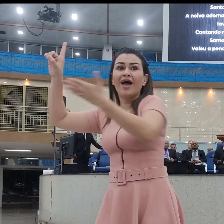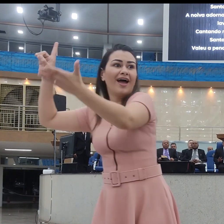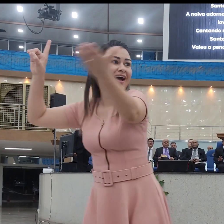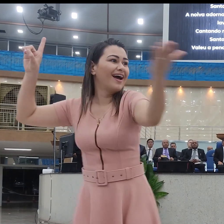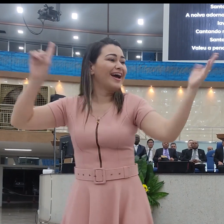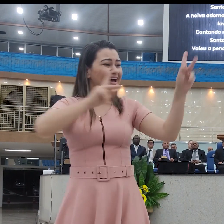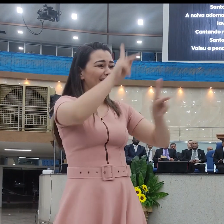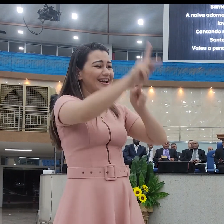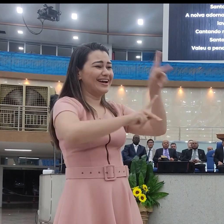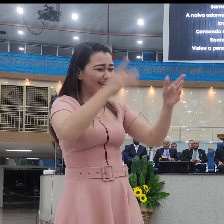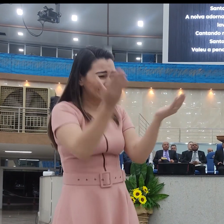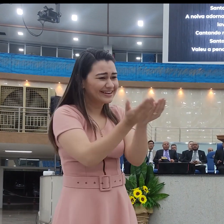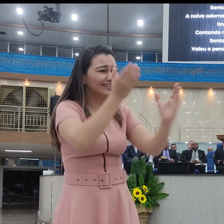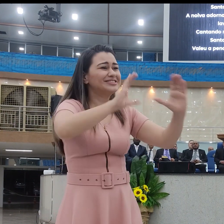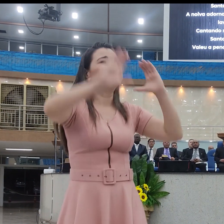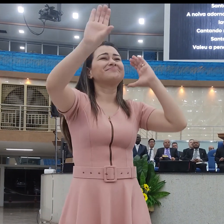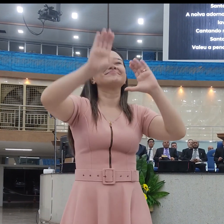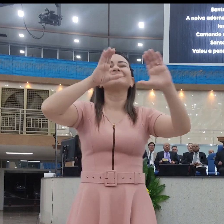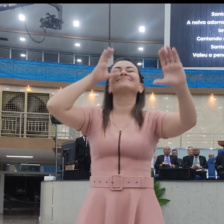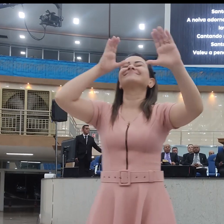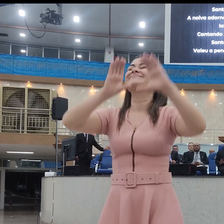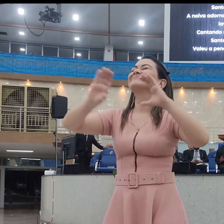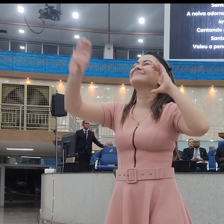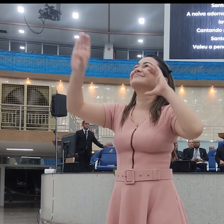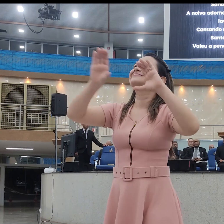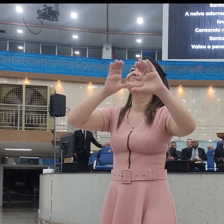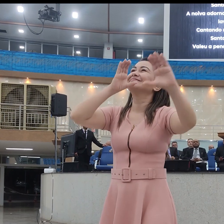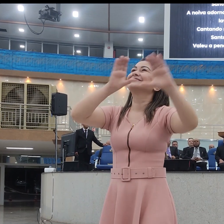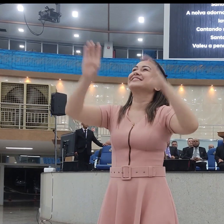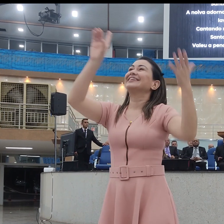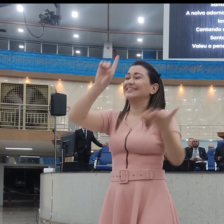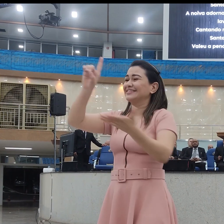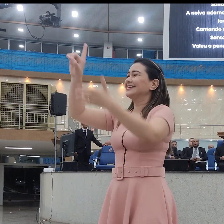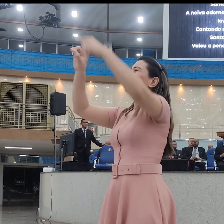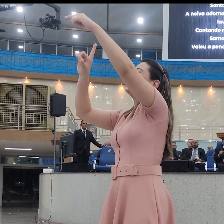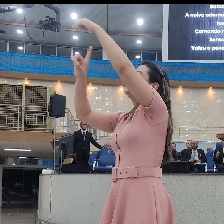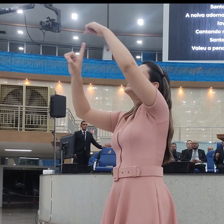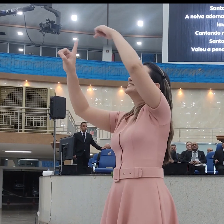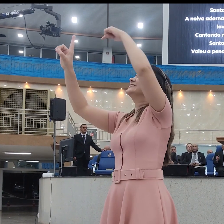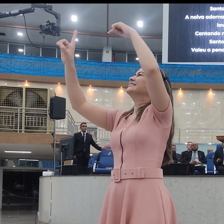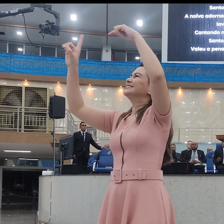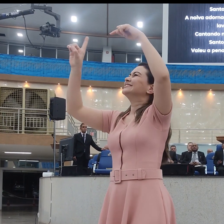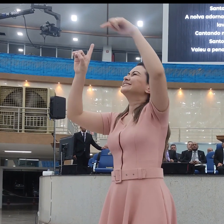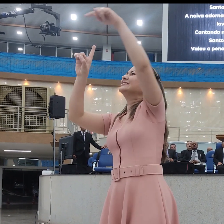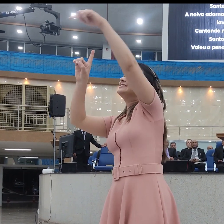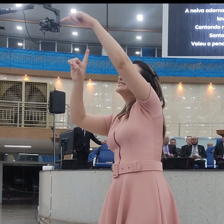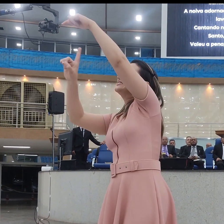Valeu a pena Volta Jesus Me leva pra